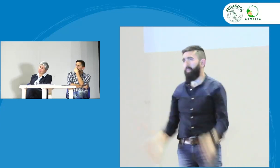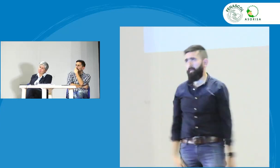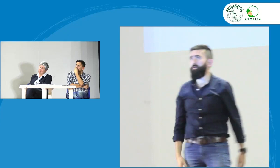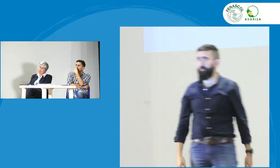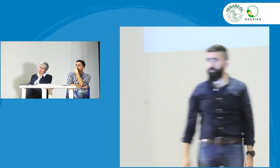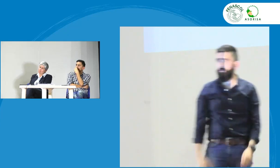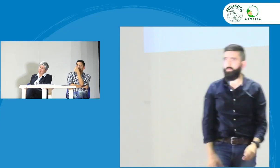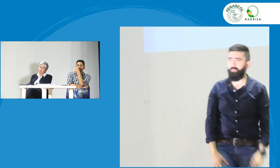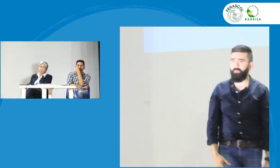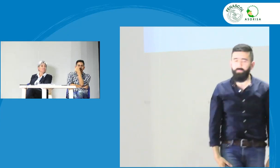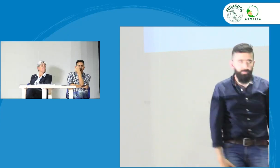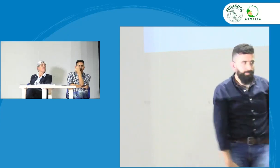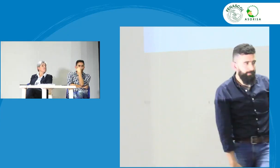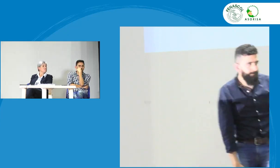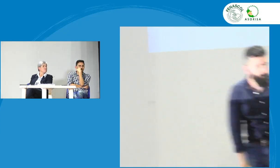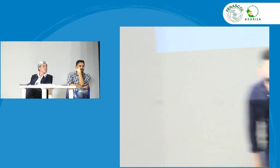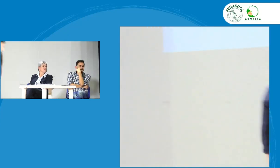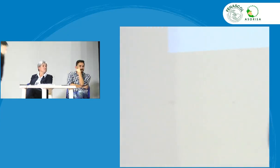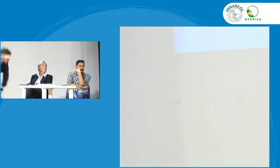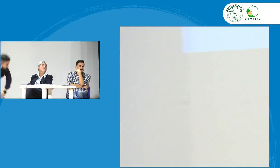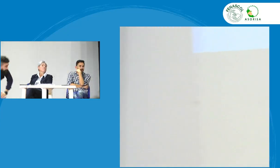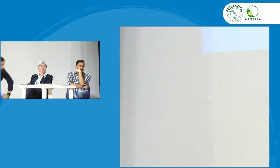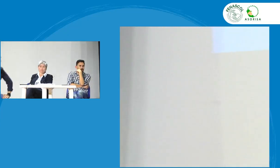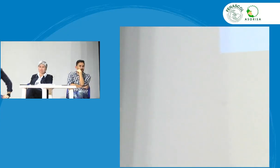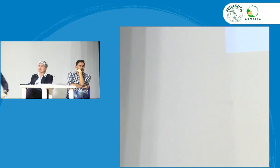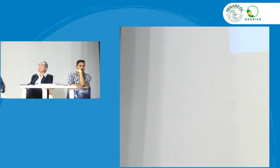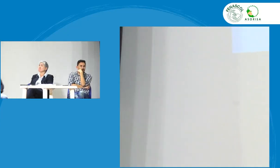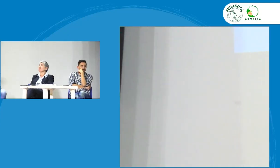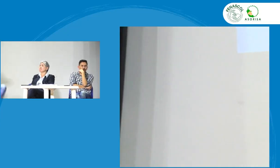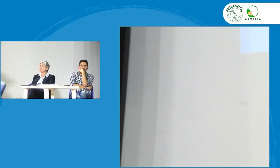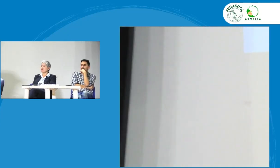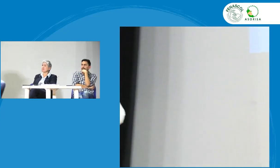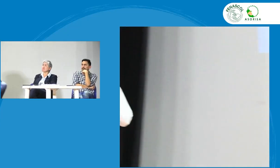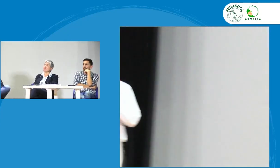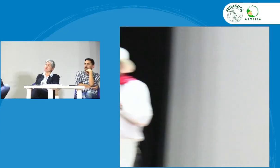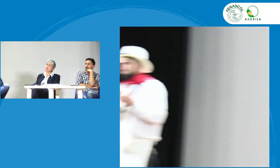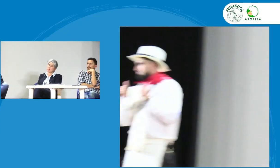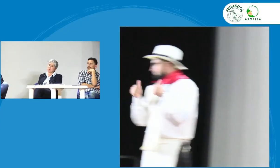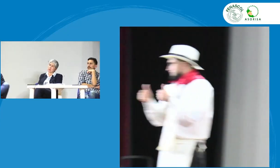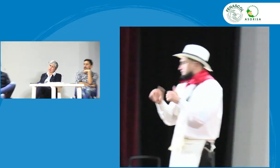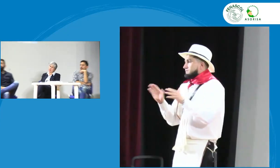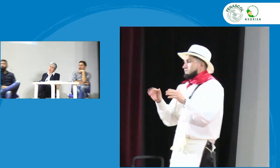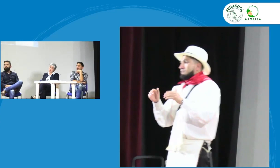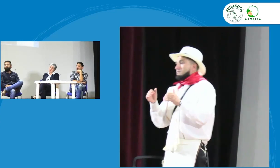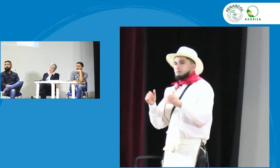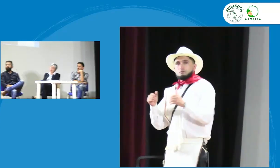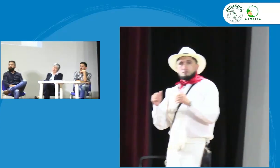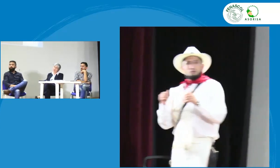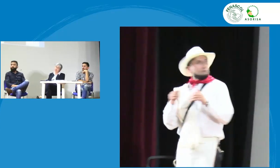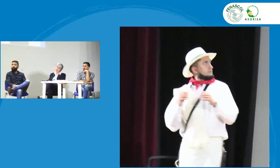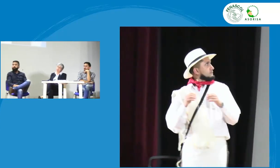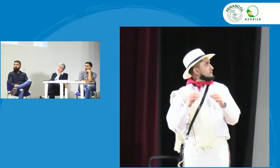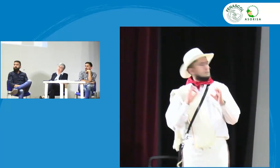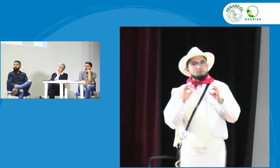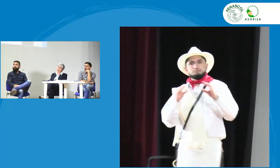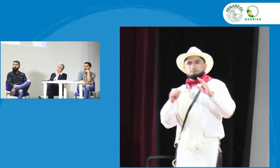ideas que ustedes puedan proponer para la planeación se puede hacer muy bien muchísimas gracias bueno